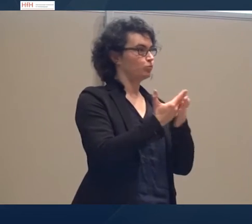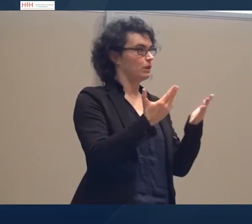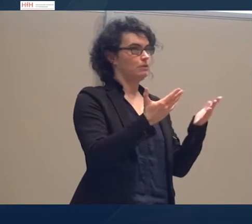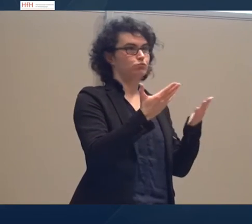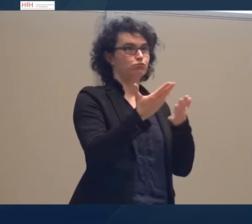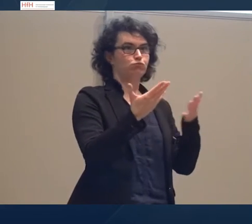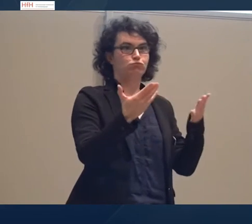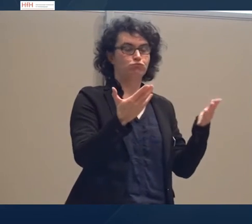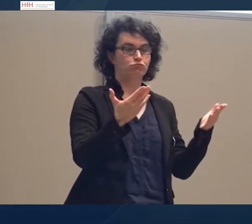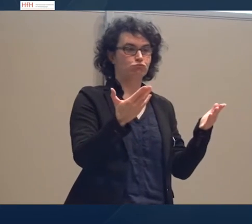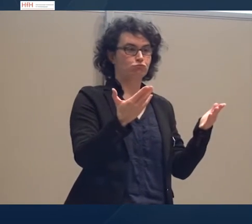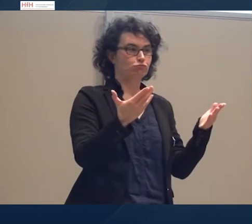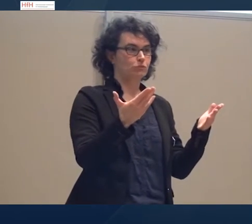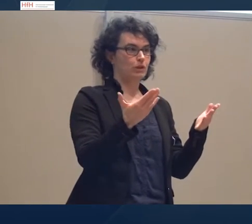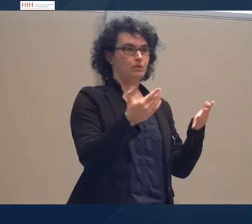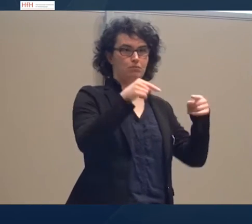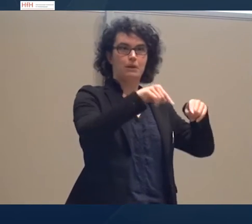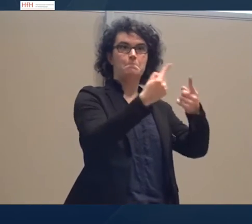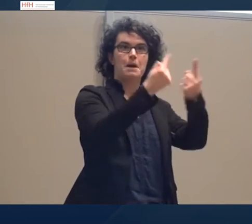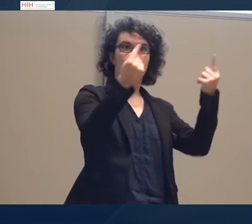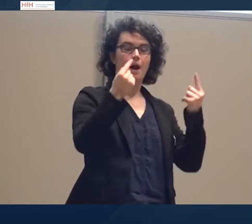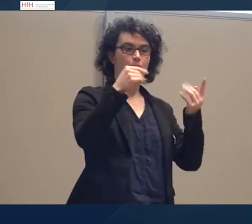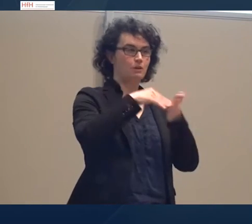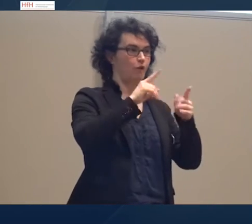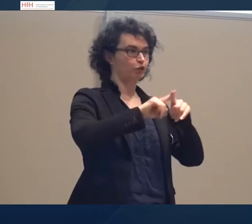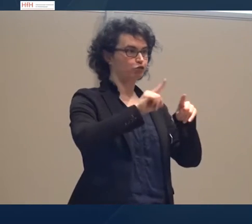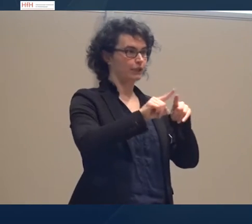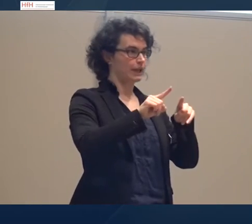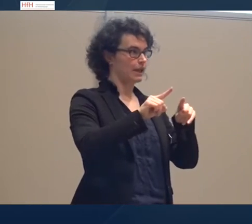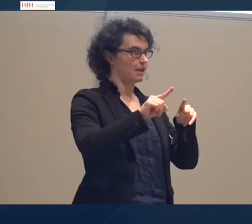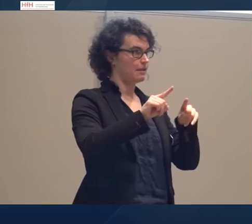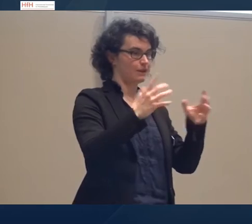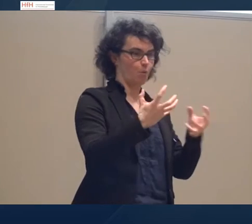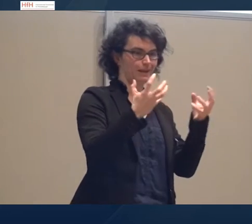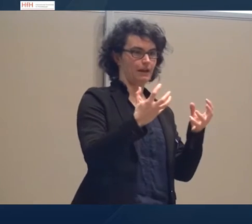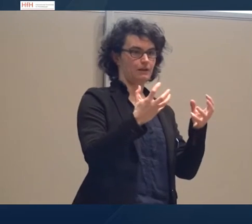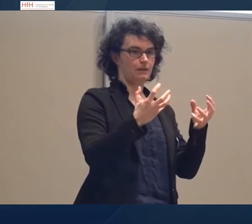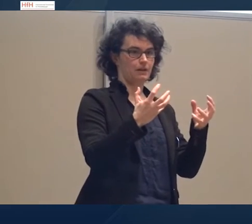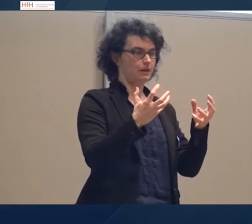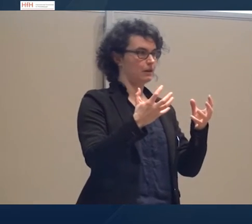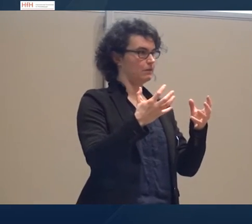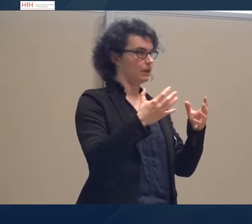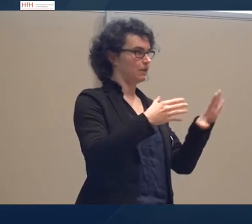einfach eine Ansammlung von Objekten, von Punkten haben, die wir aufzählen. Alltiv, koordinativ. Das ist eine Reihung.